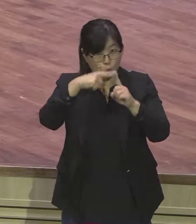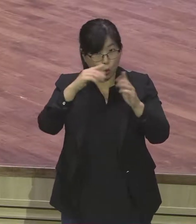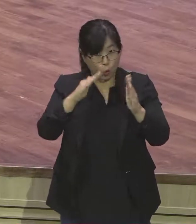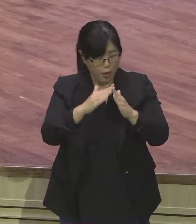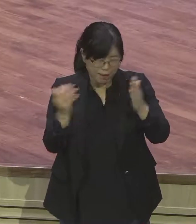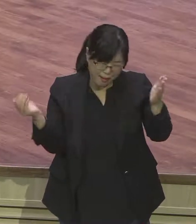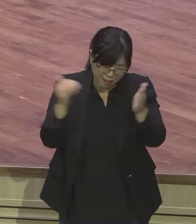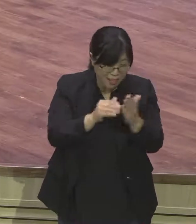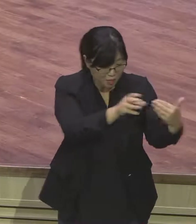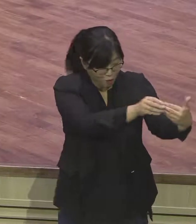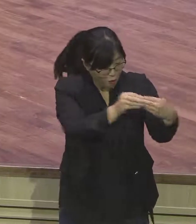이거는요